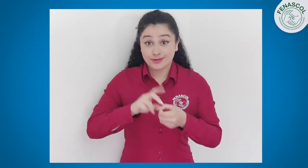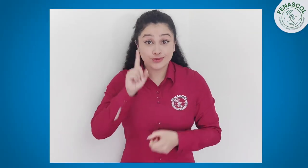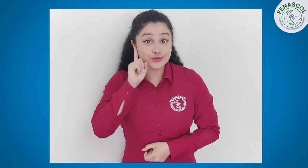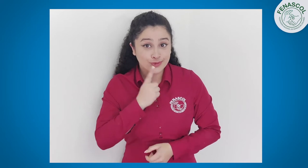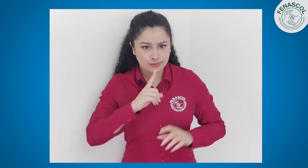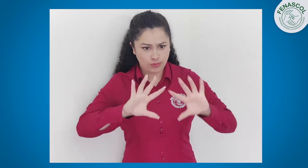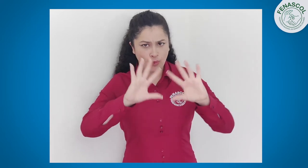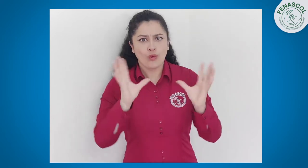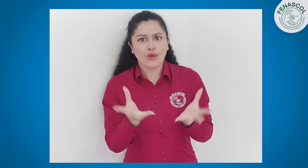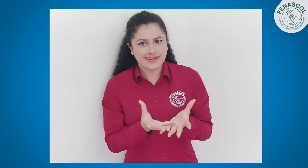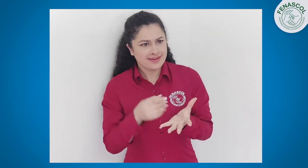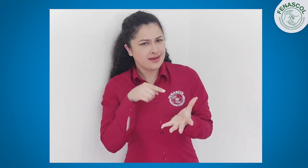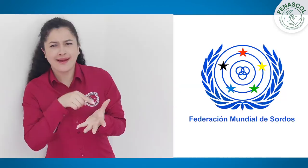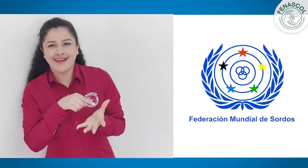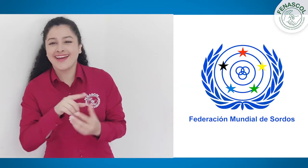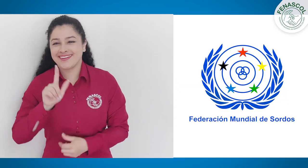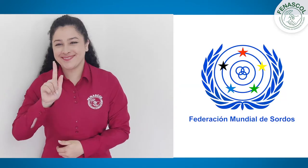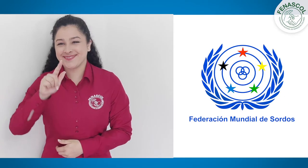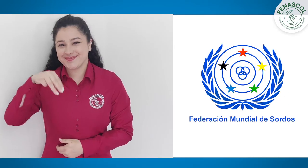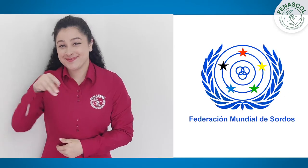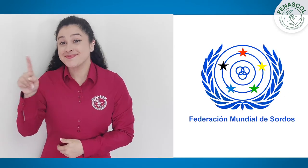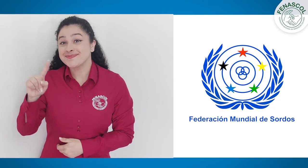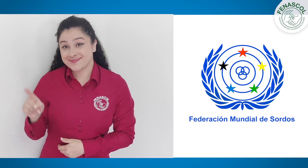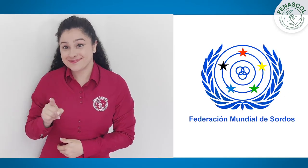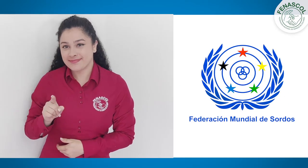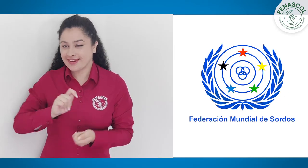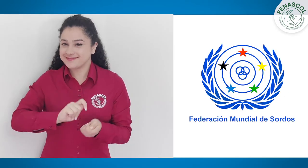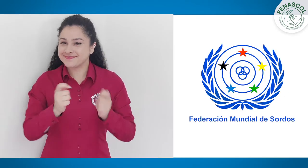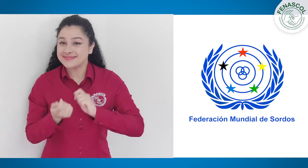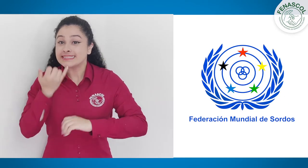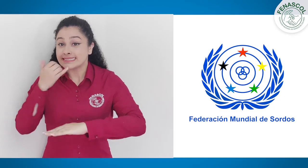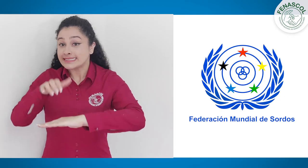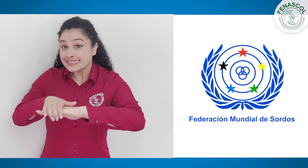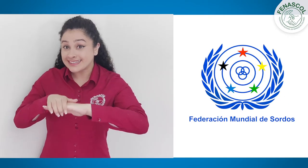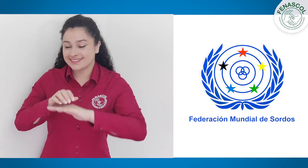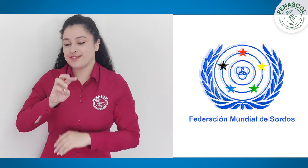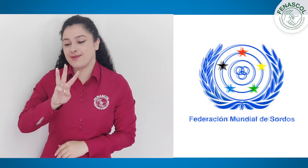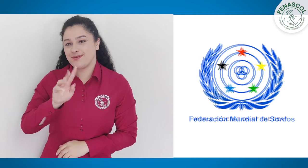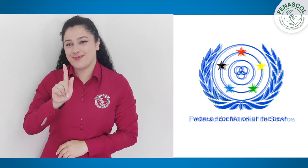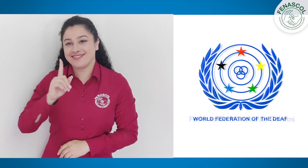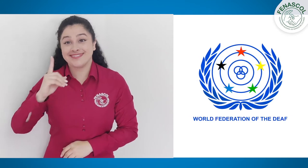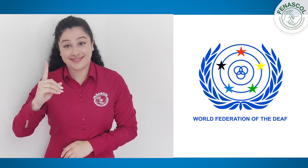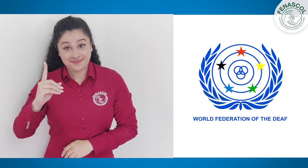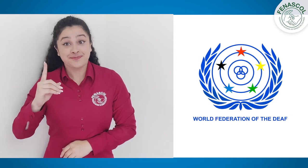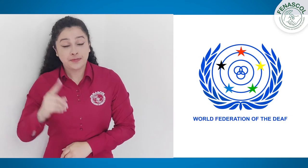La Federación Mundial de Sordos, FMS, sus siglas en inglés WFD,